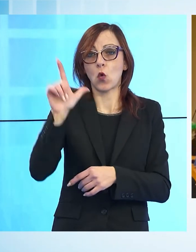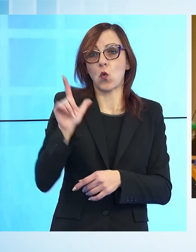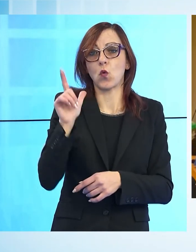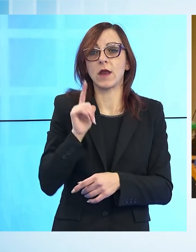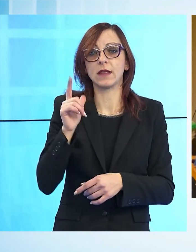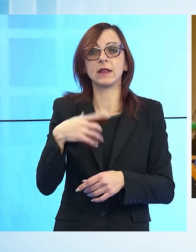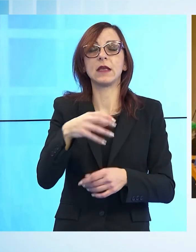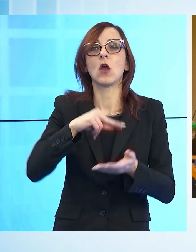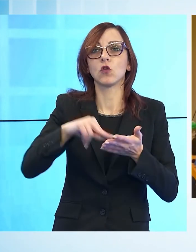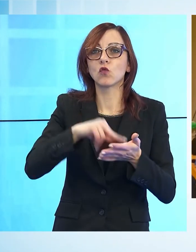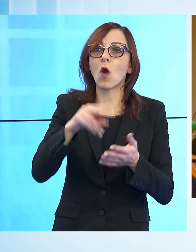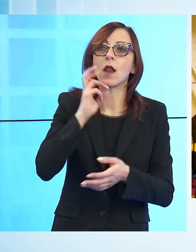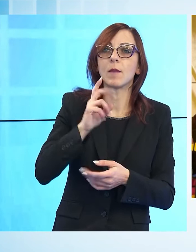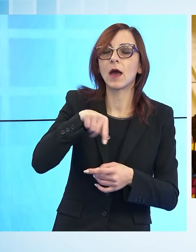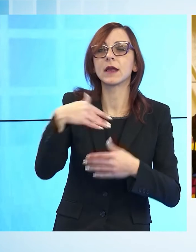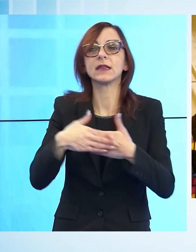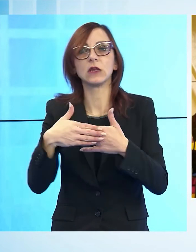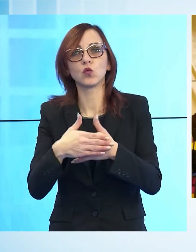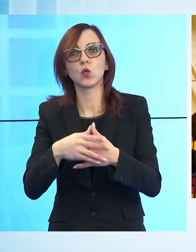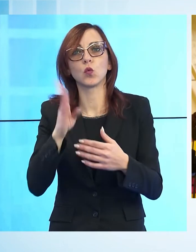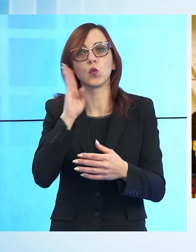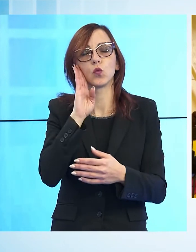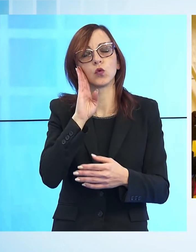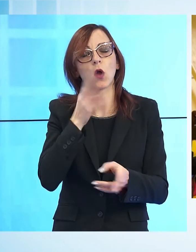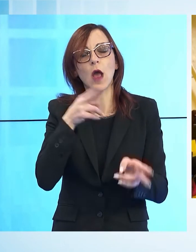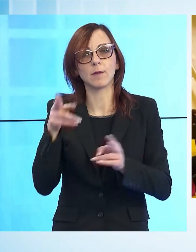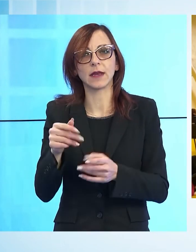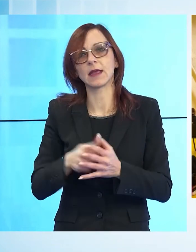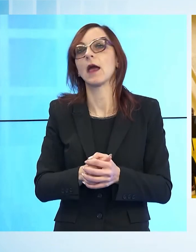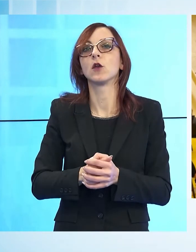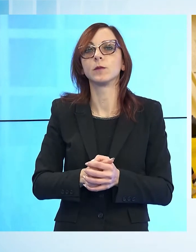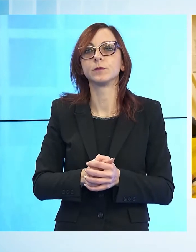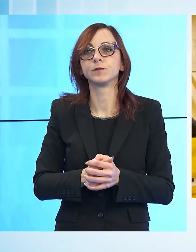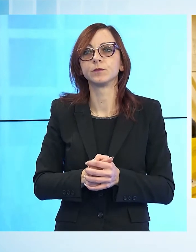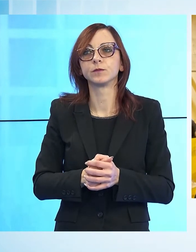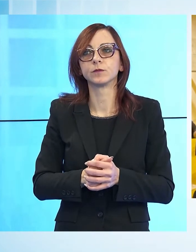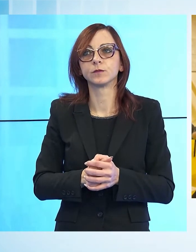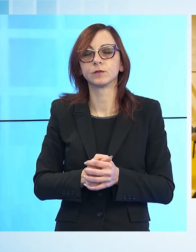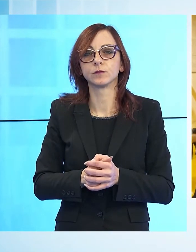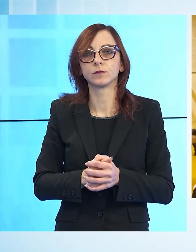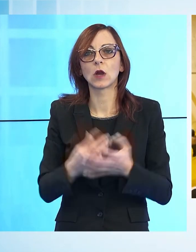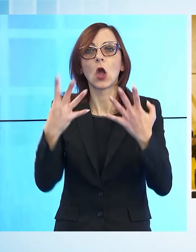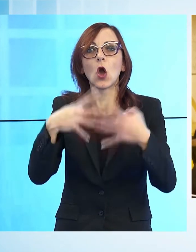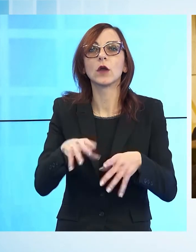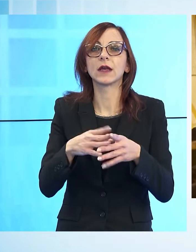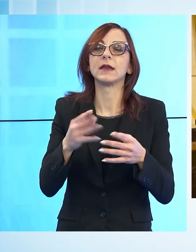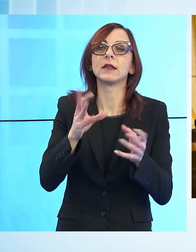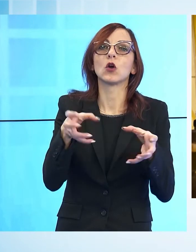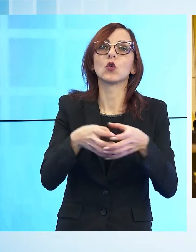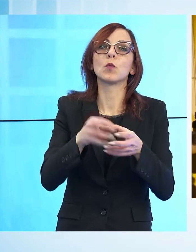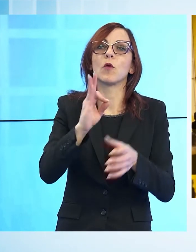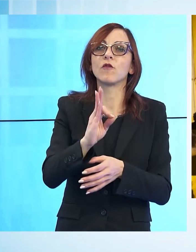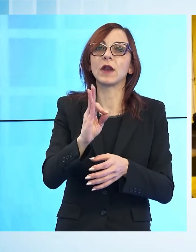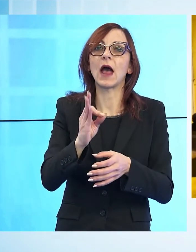ed in seguito dell'Istituto Alberghiero. Ad organizzare il coordinamento territoriale Fratres della Media Valle del Serchio che ha aderito ad un progetto